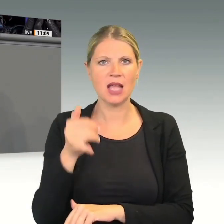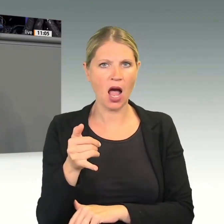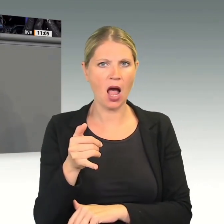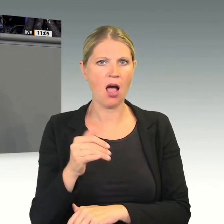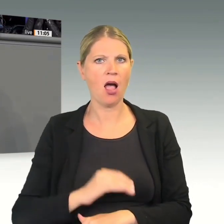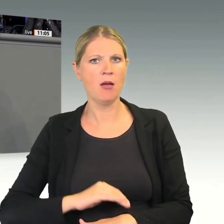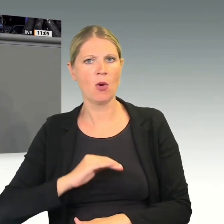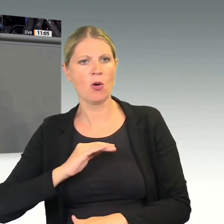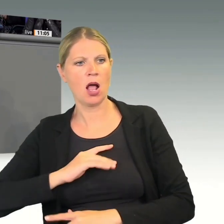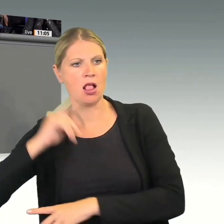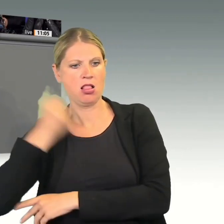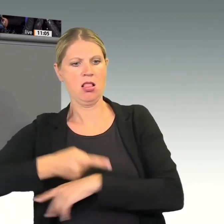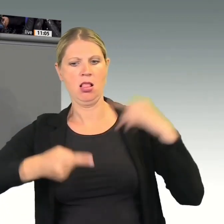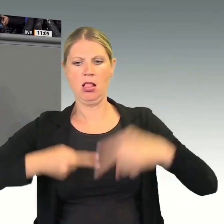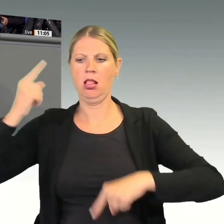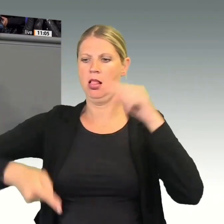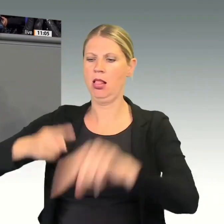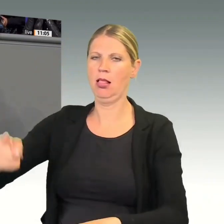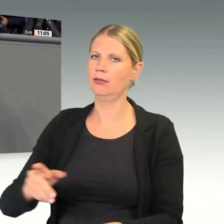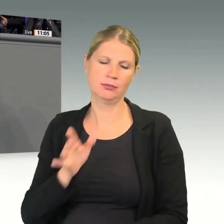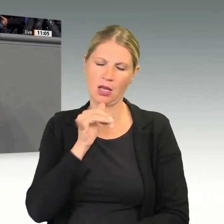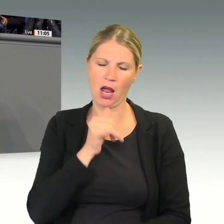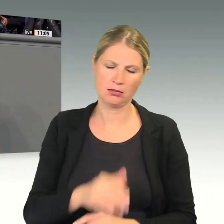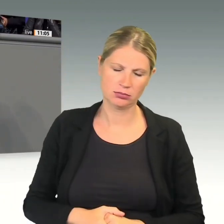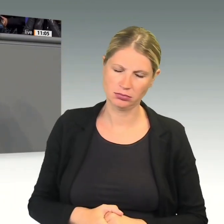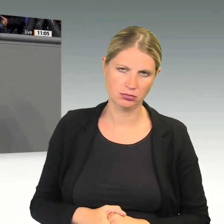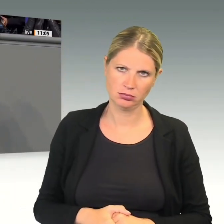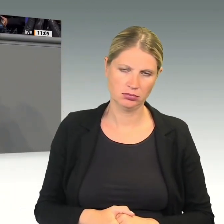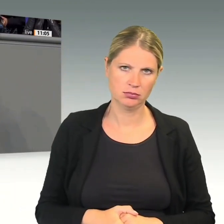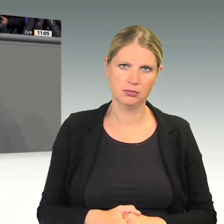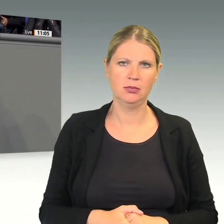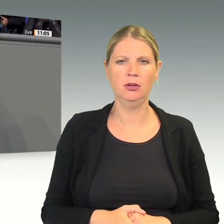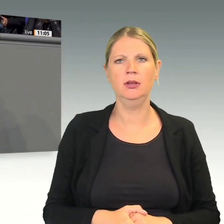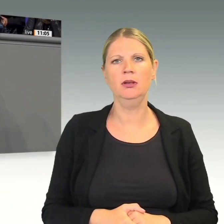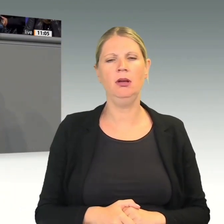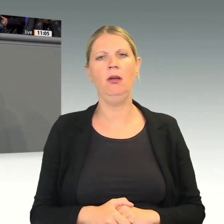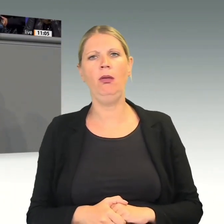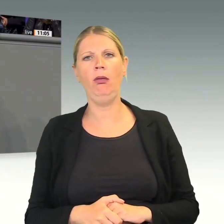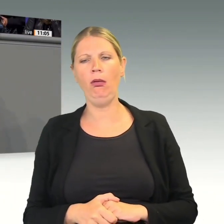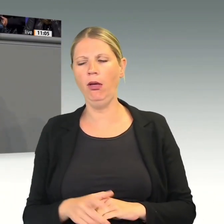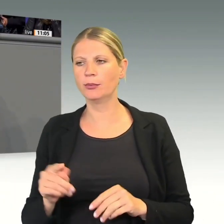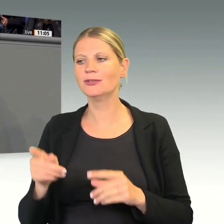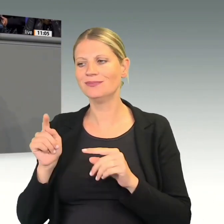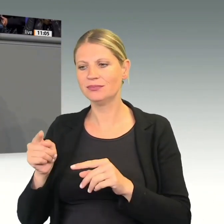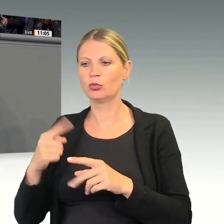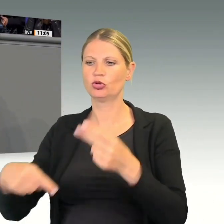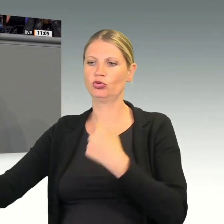nein. Da müssen wir wieder hinkommen. Also genau das Gegenteil dessen, was die EU mittlerweile macht.